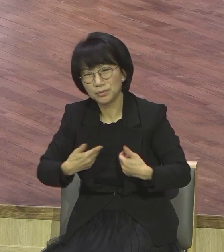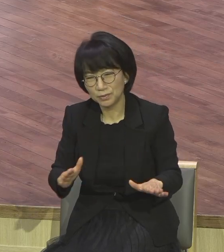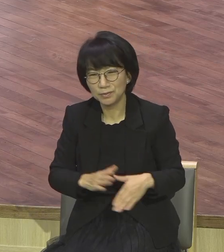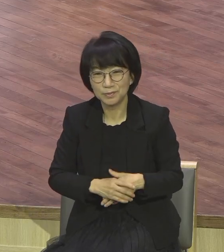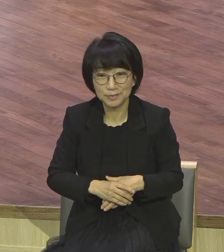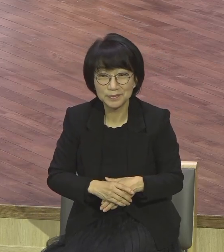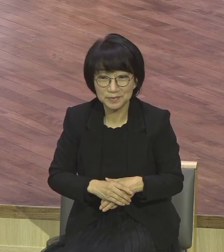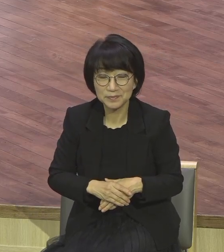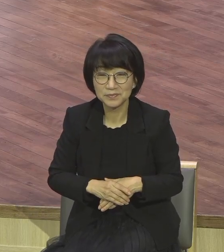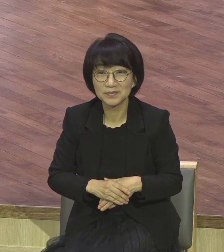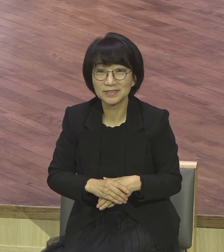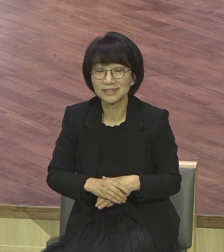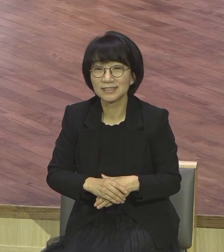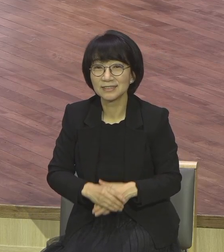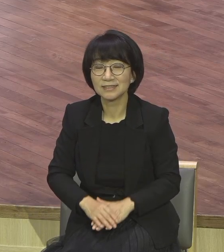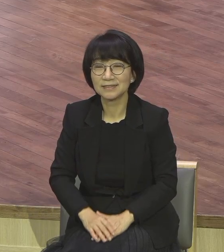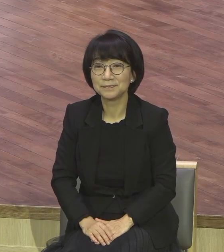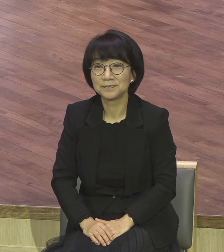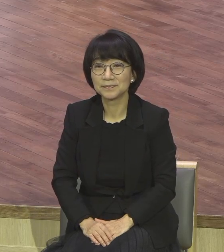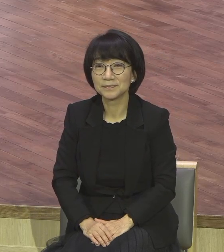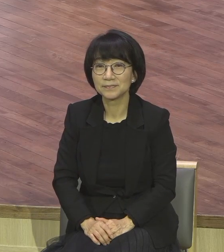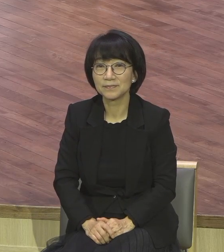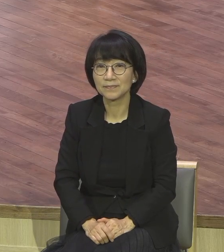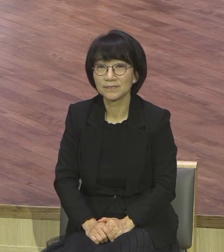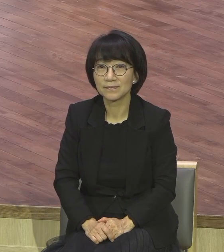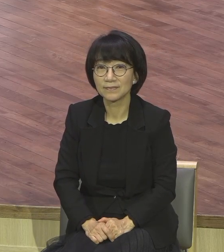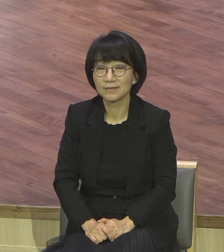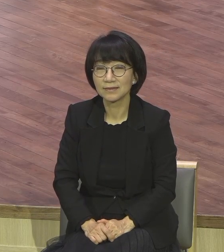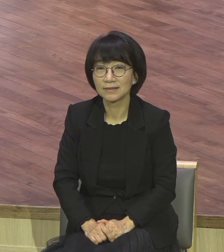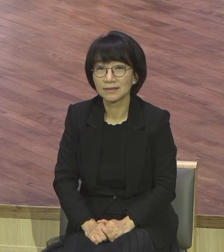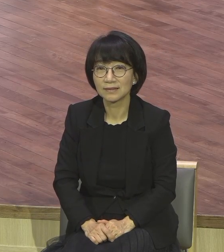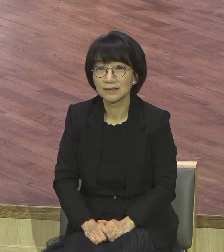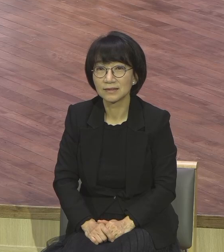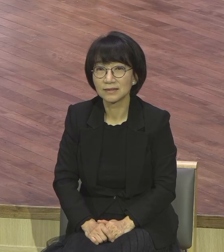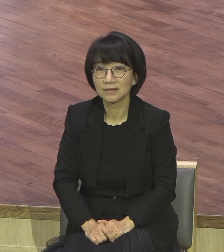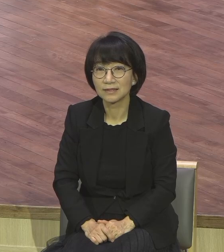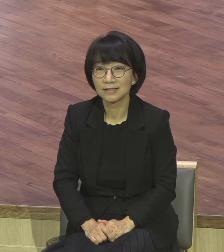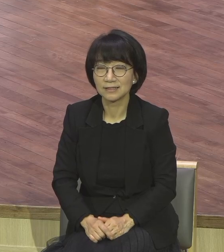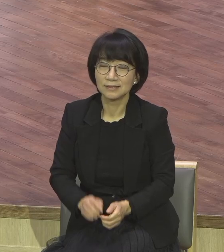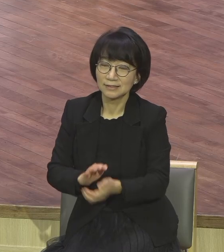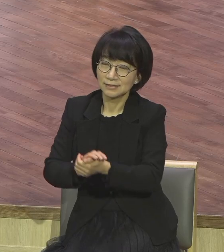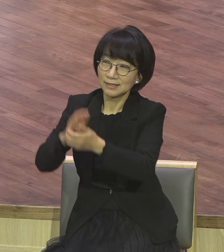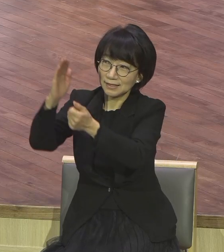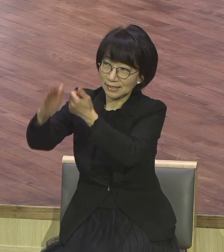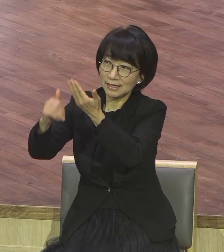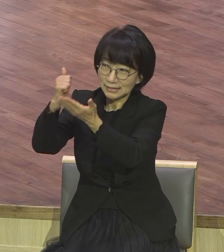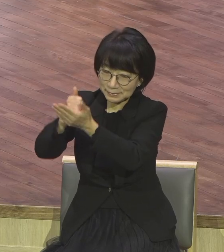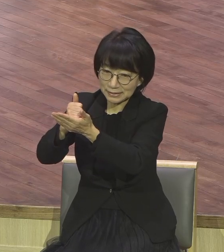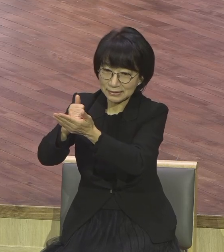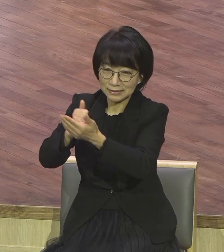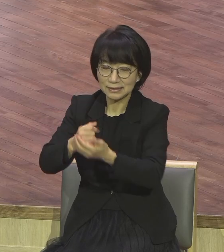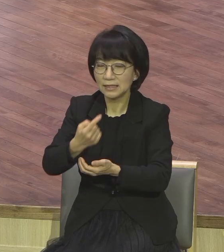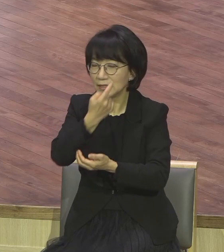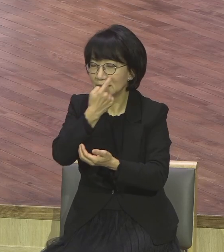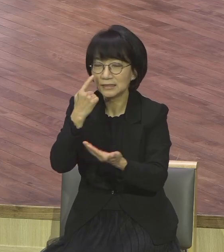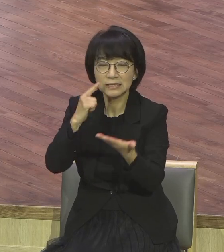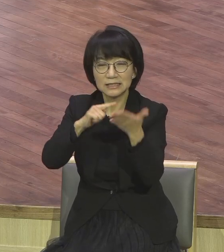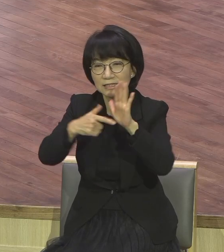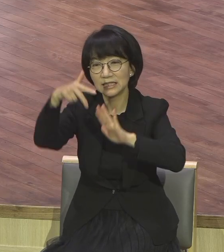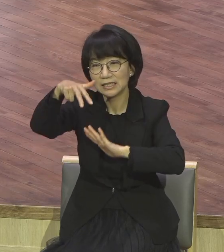모든 정글거리를 만들어 주신 줄 믿으시기 바랍니다 모든 게 정글하여 4등전 4장에